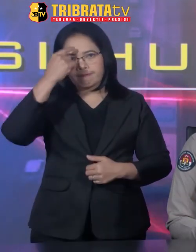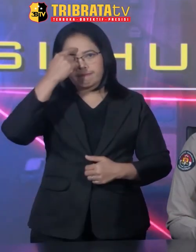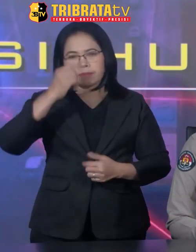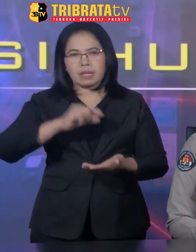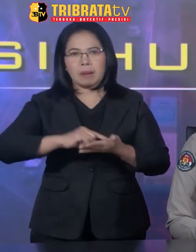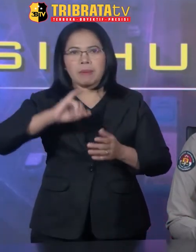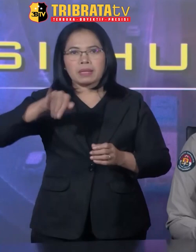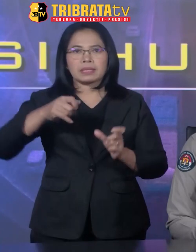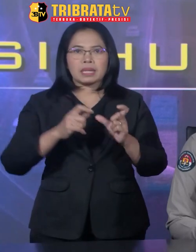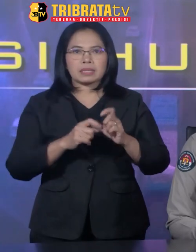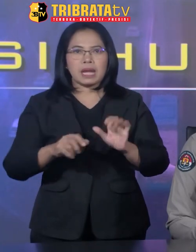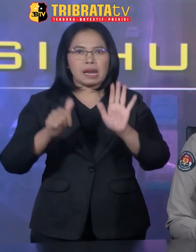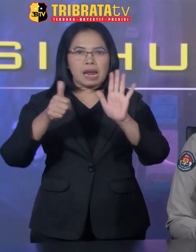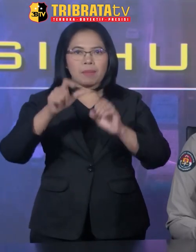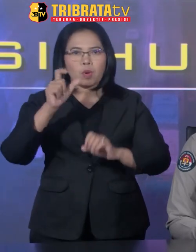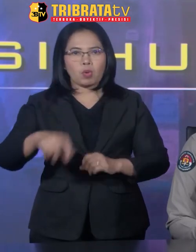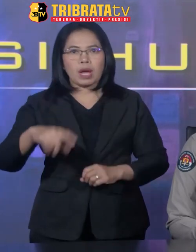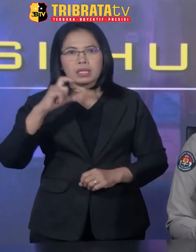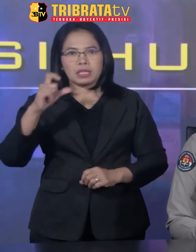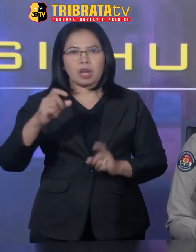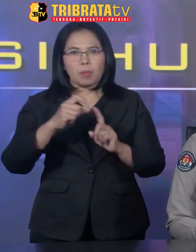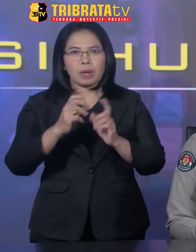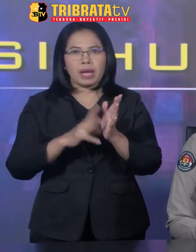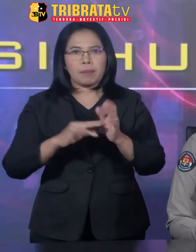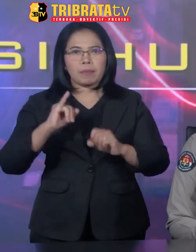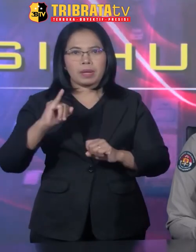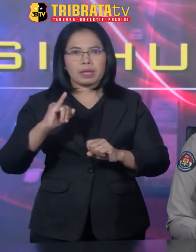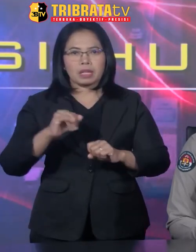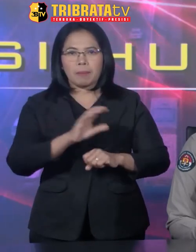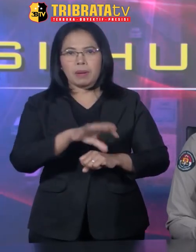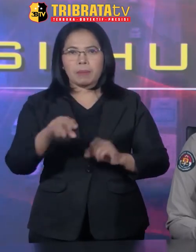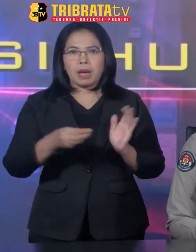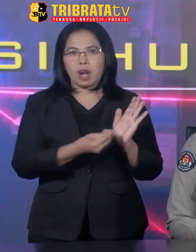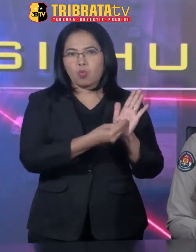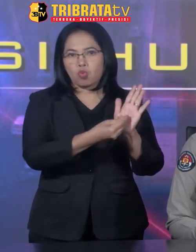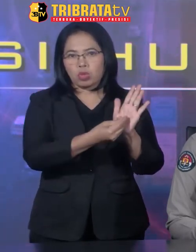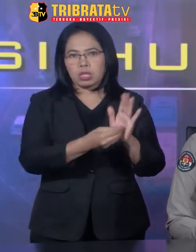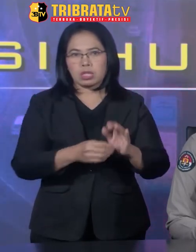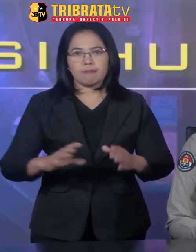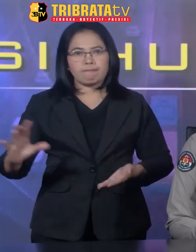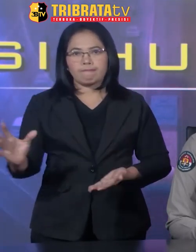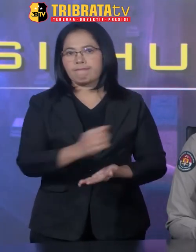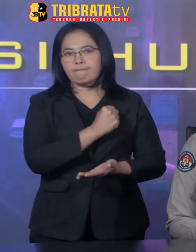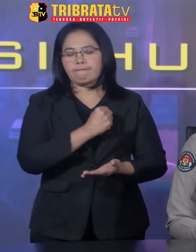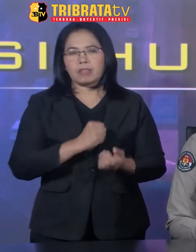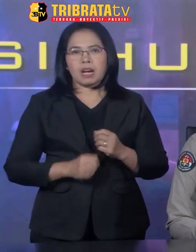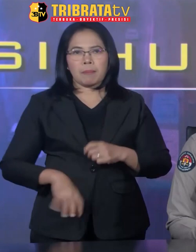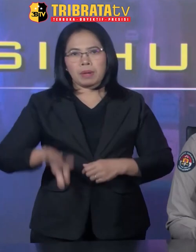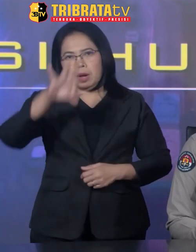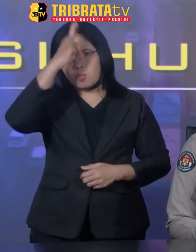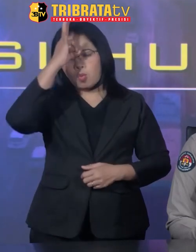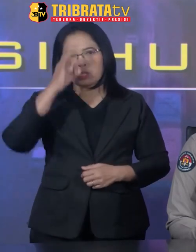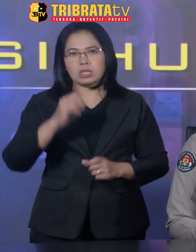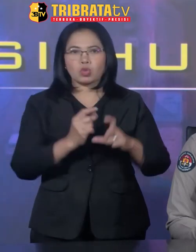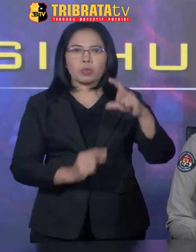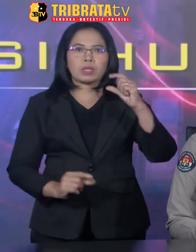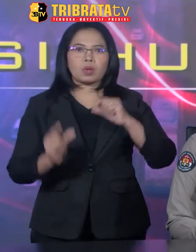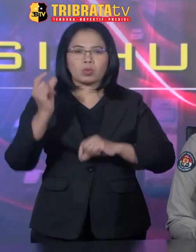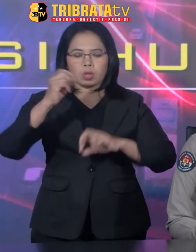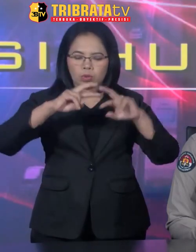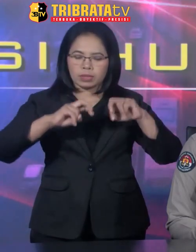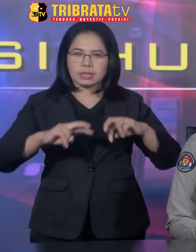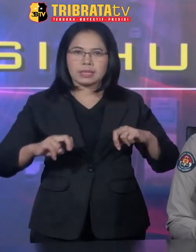GS dan 6 orang calon PMI serta barang bukti diamankan ke Polda Sumut untuk dilakukan